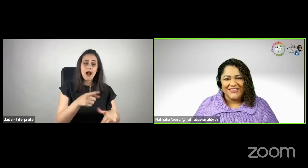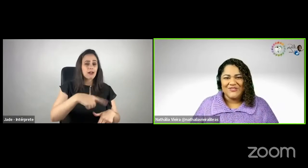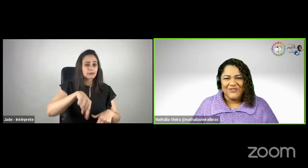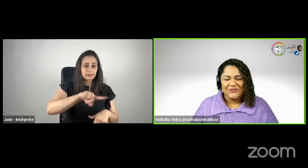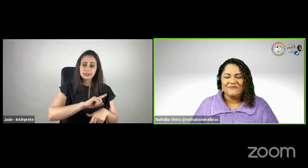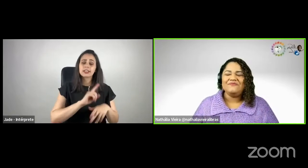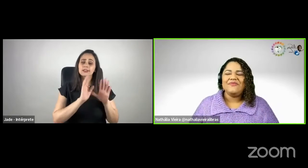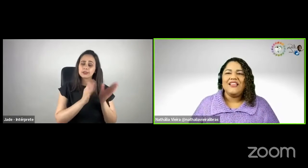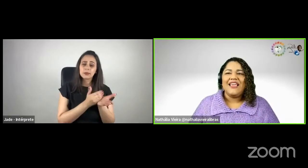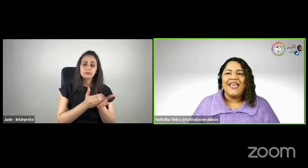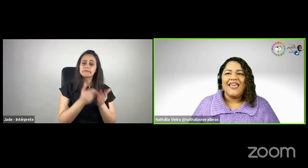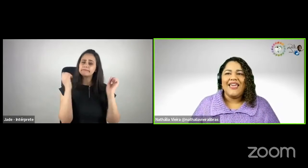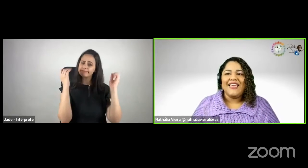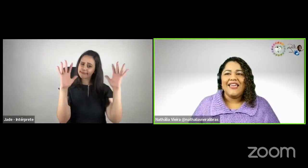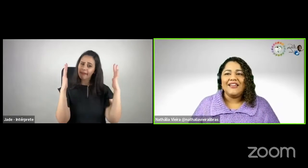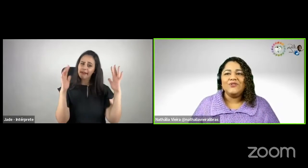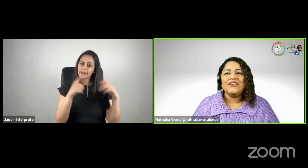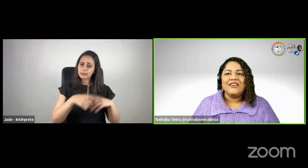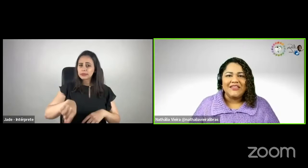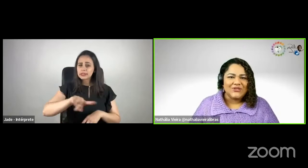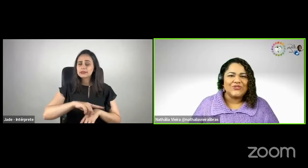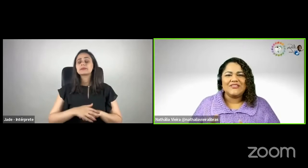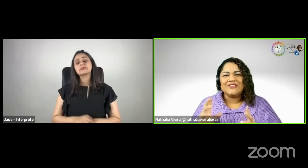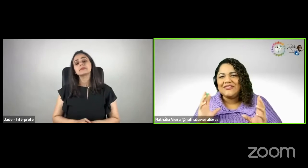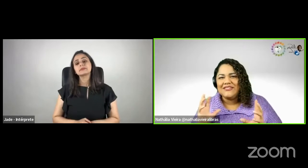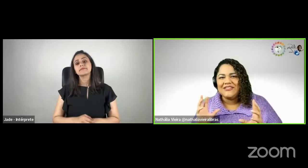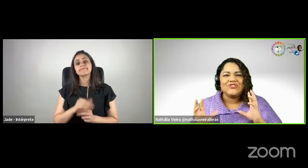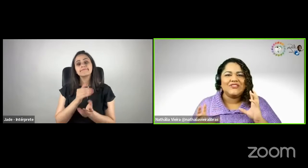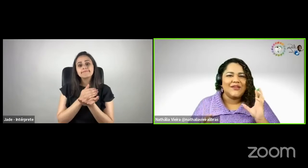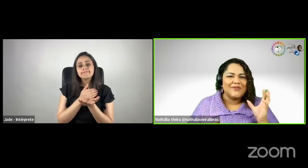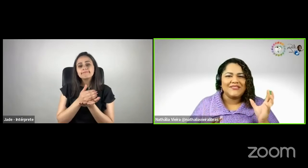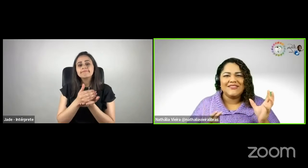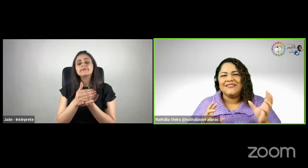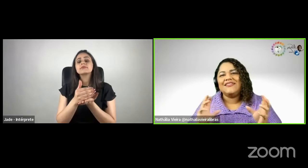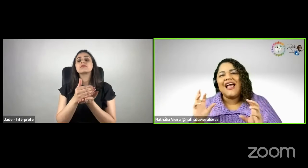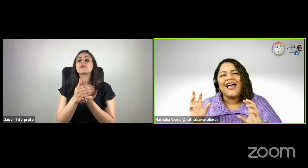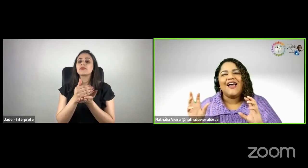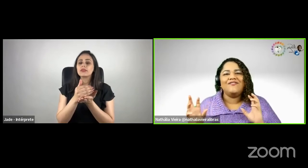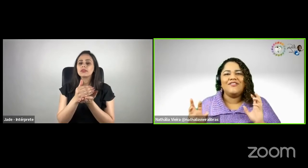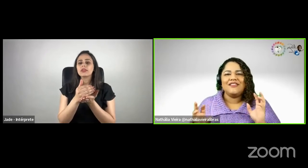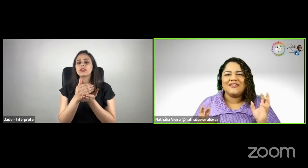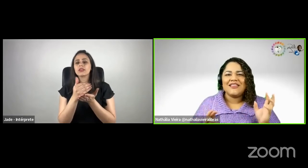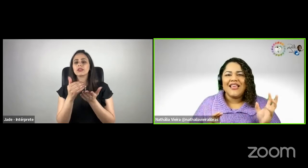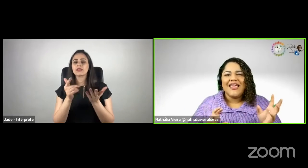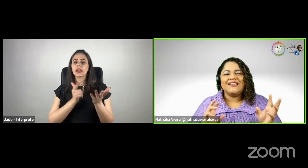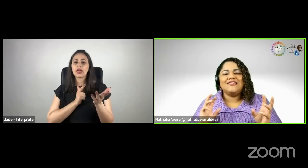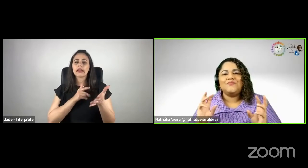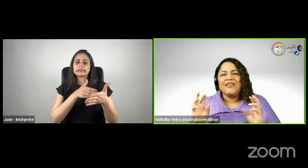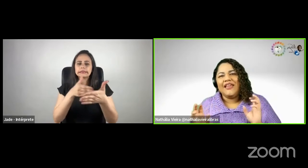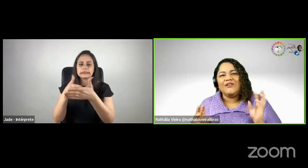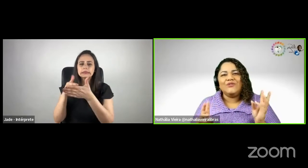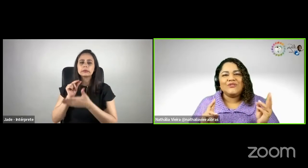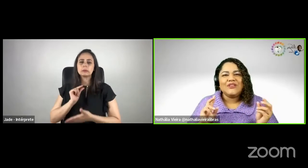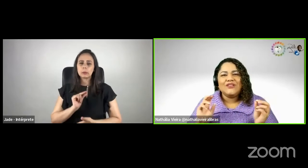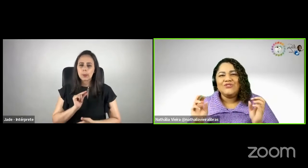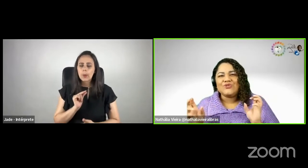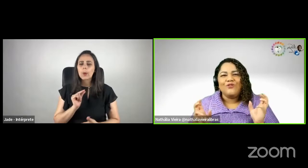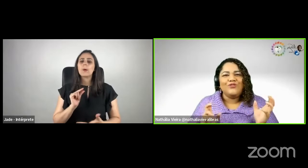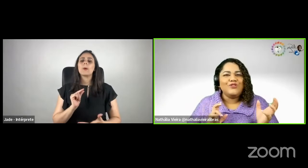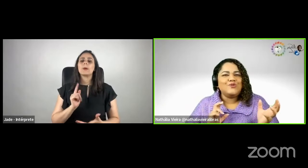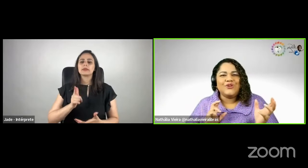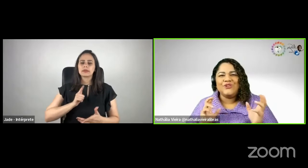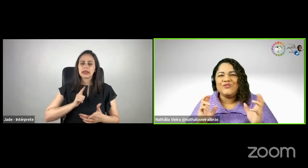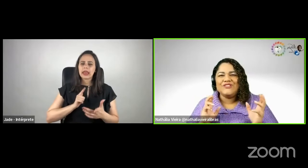parabéns, viu? No início, existem sempre esses entraves, esses pequenos